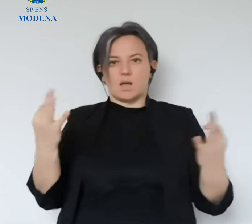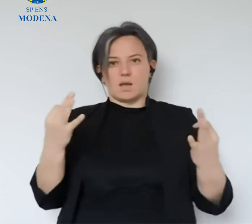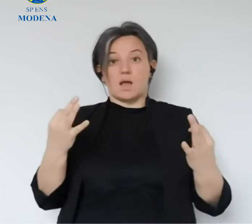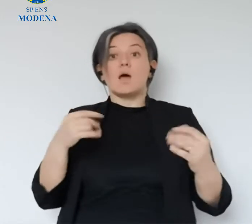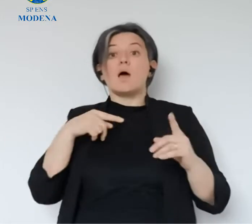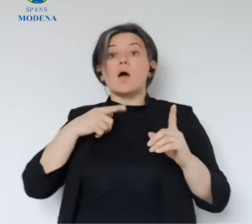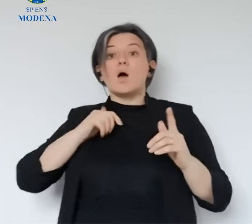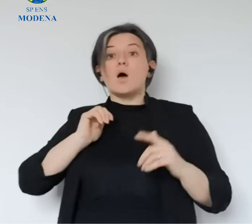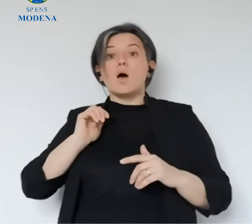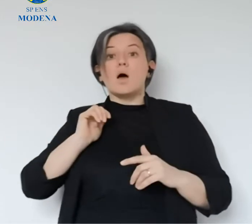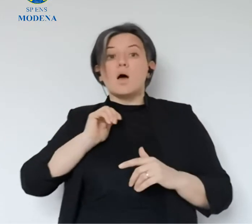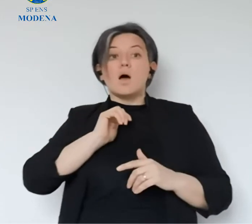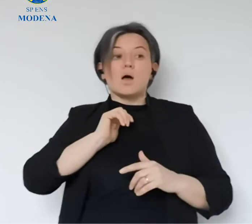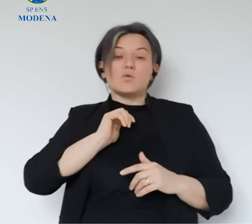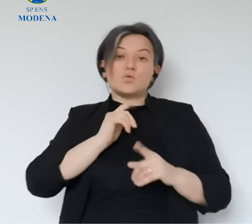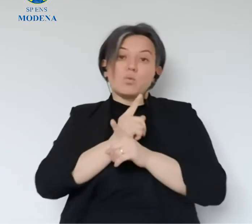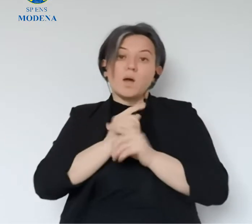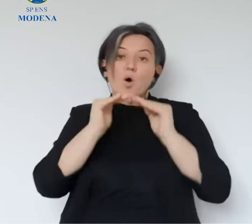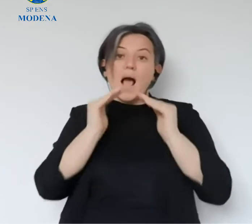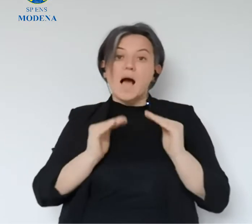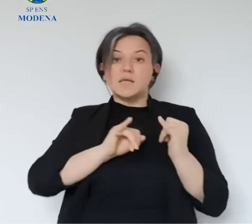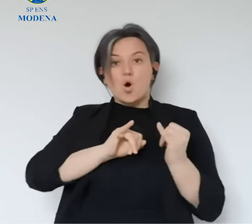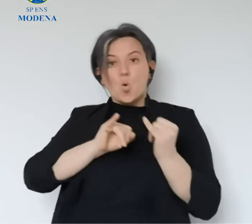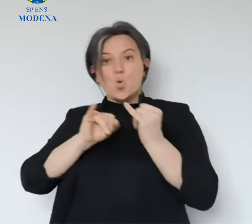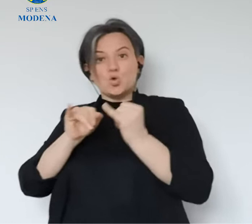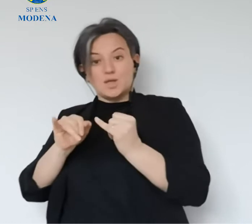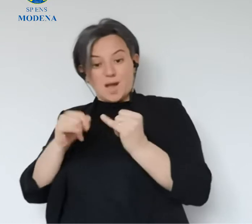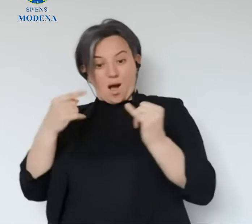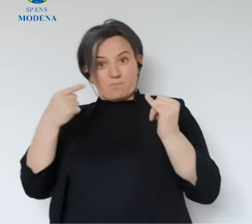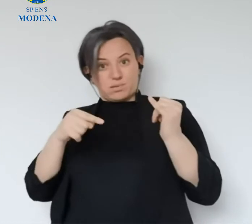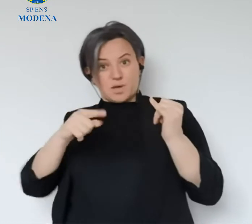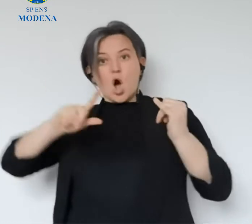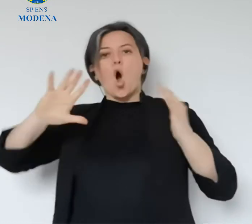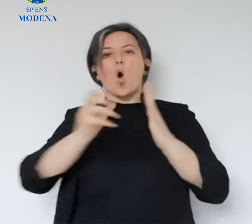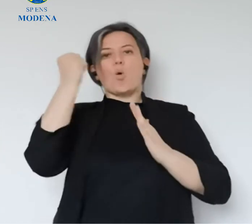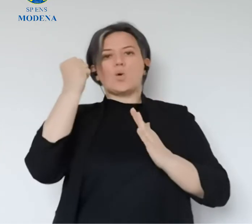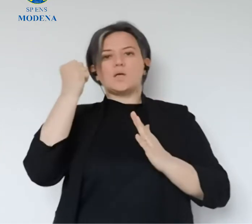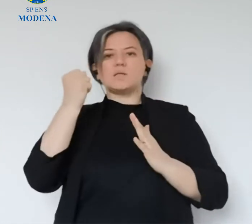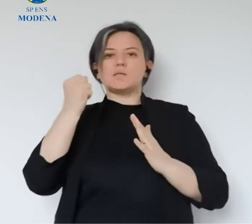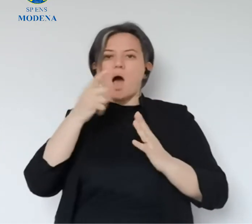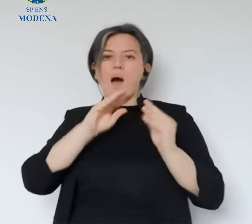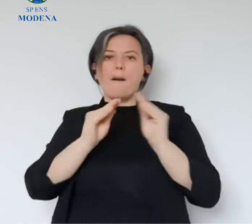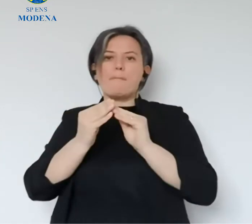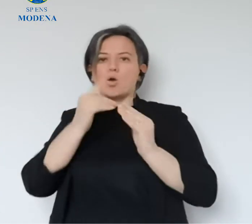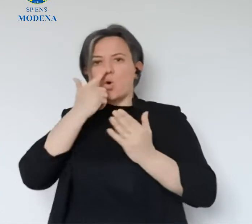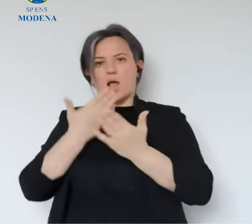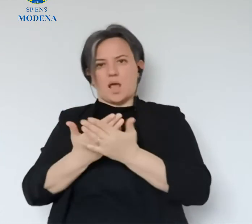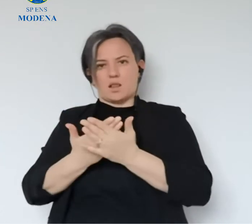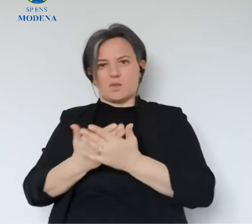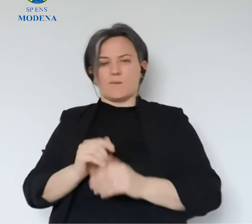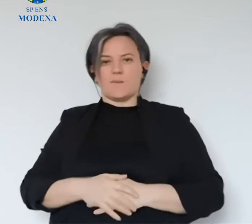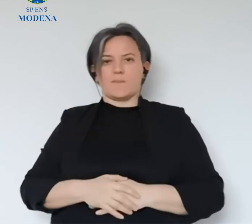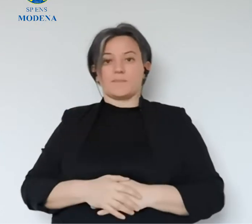e questo insomma pian piano dobbiamo mettercelo in testa. L'ho sempre detto, dobbiamo conquistarci l'opportunità di ritornare fuori da casa,